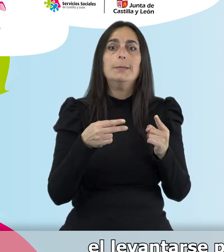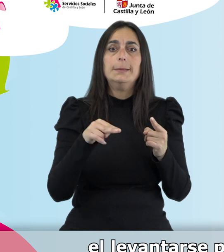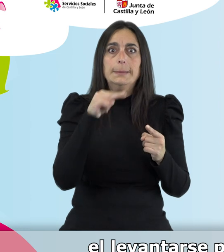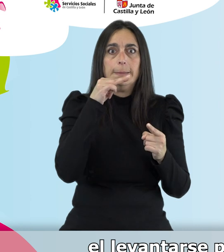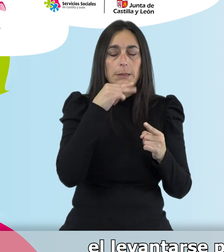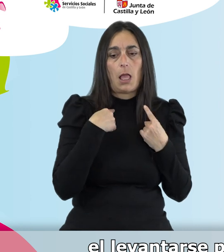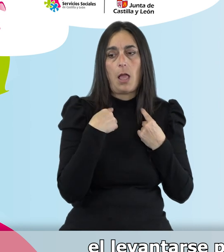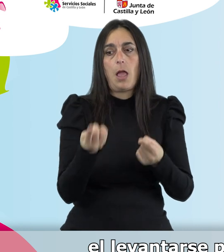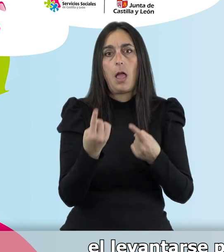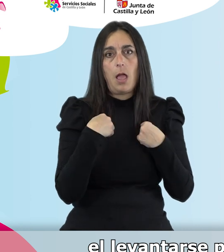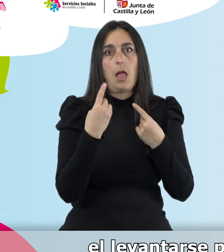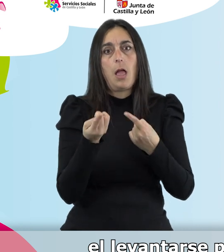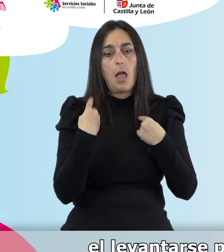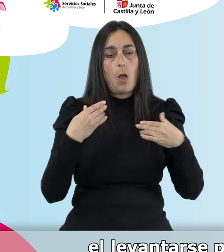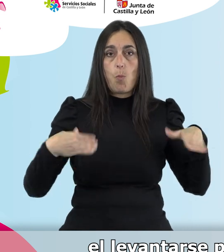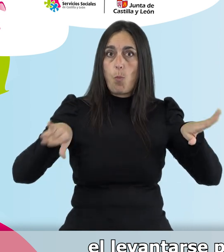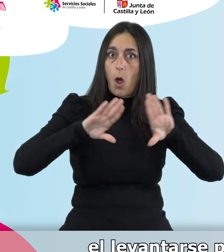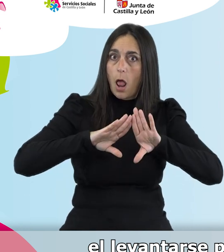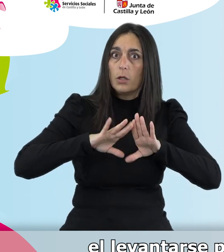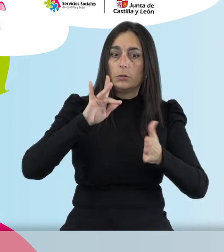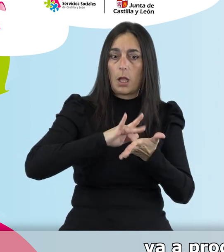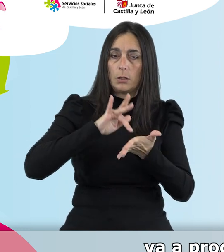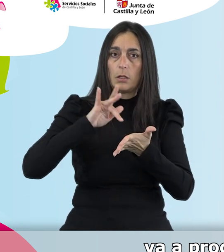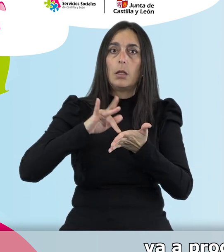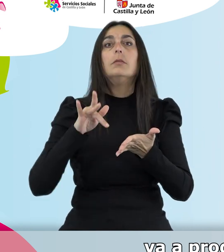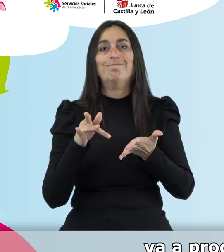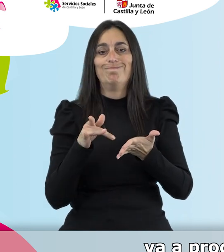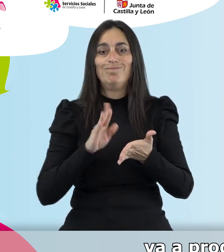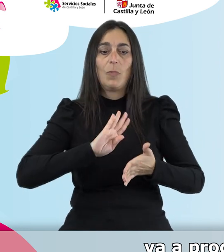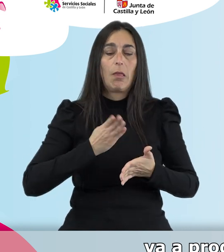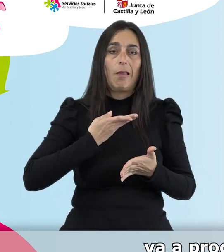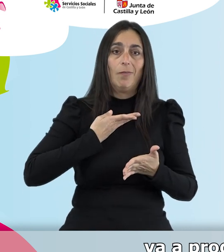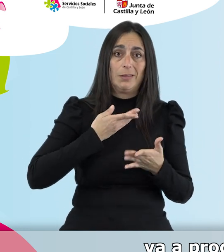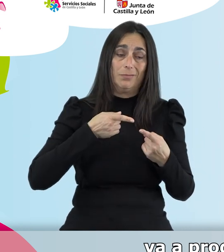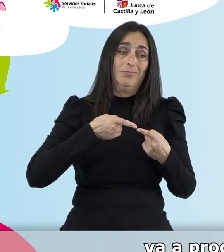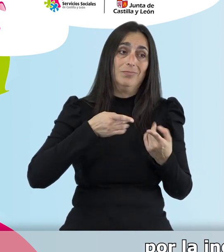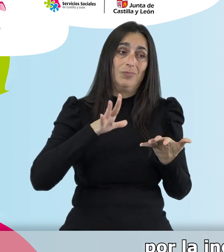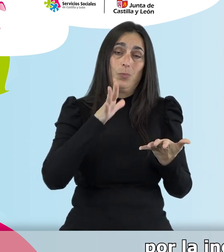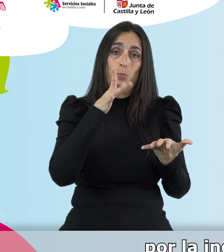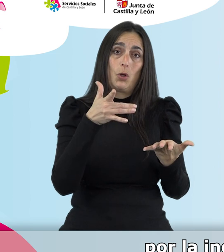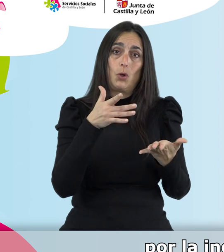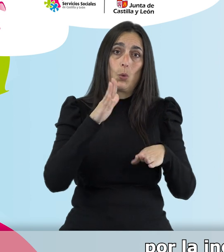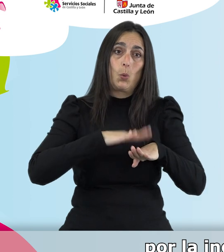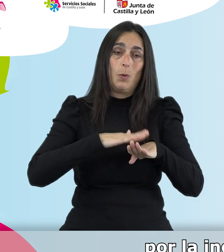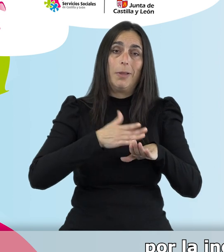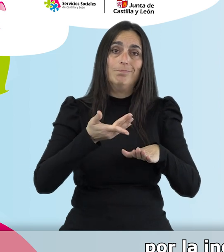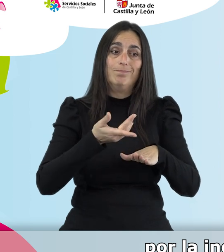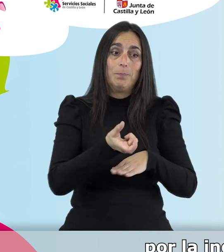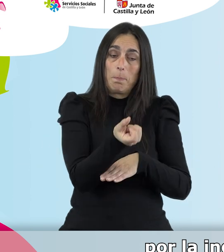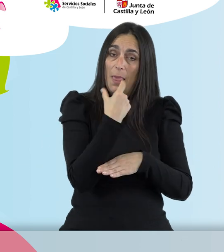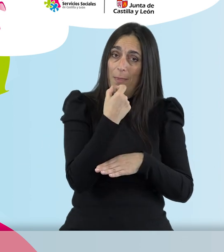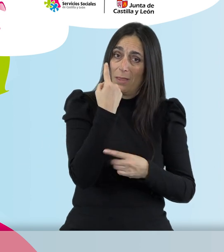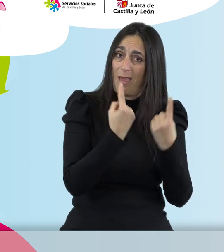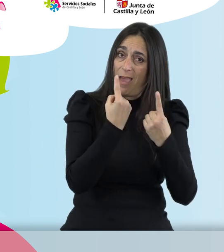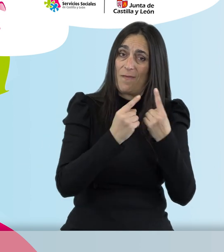¿no? Que el levantarse por la noche varias veces al baño va a producir, que está producida a veces por la ingesta de